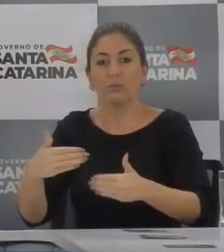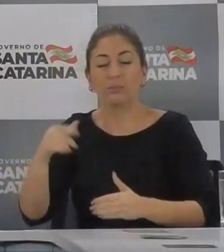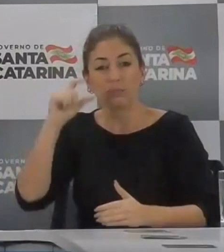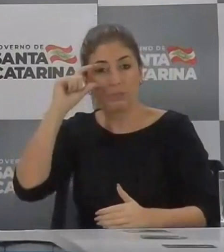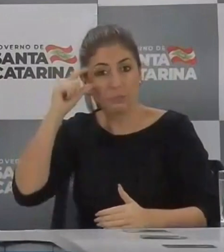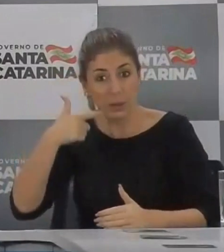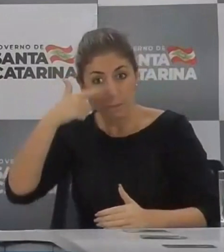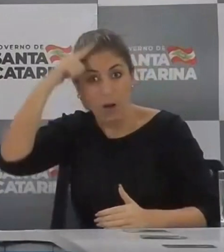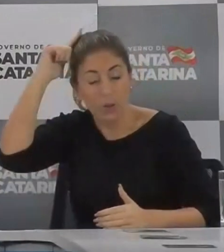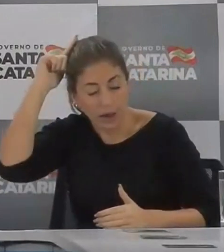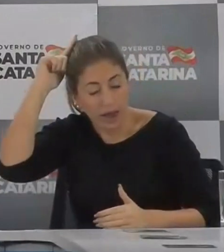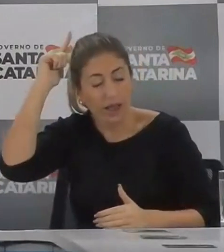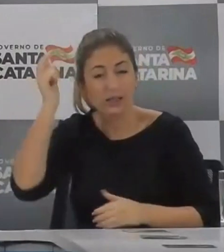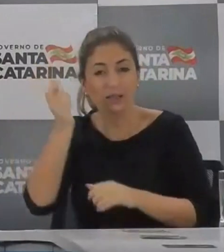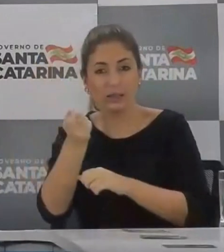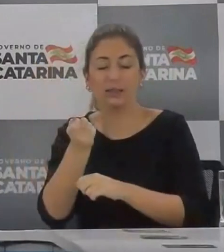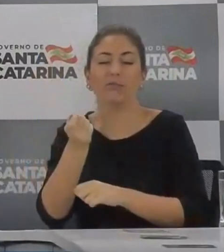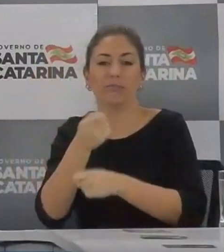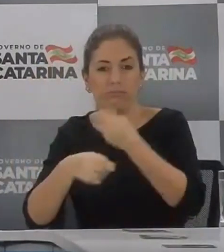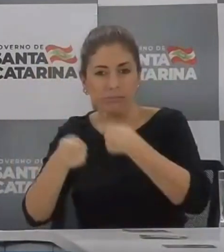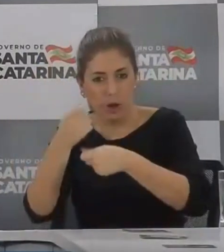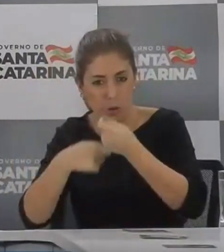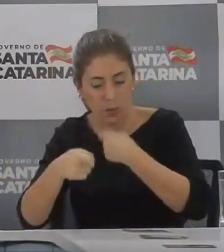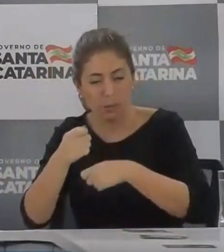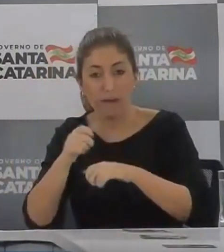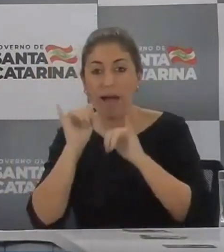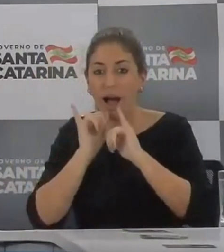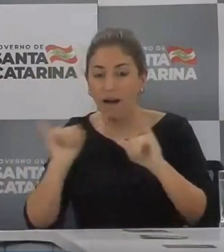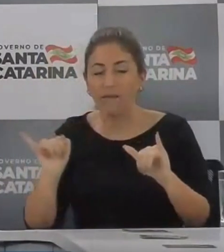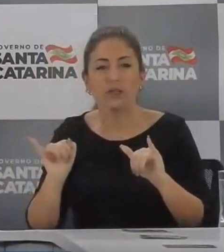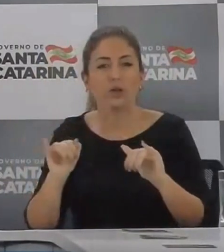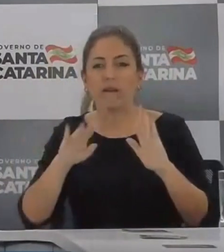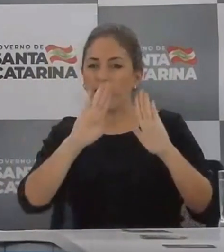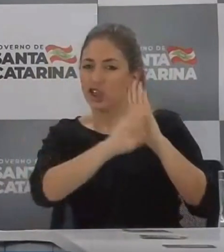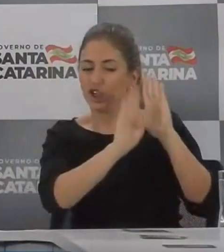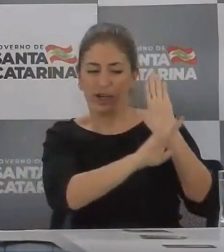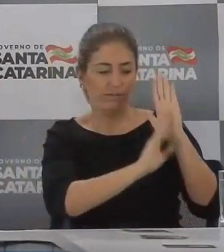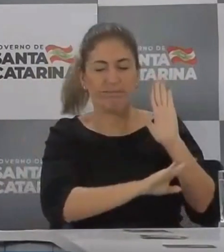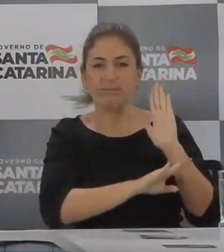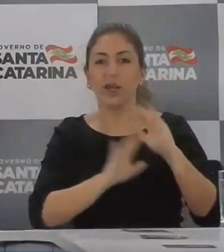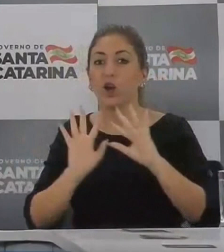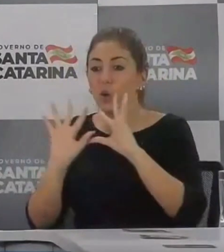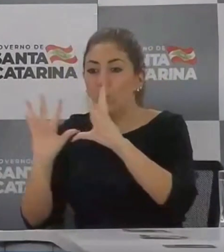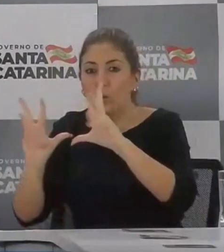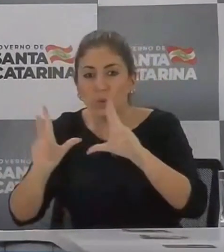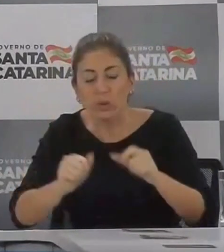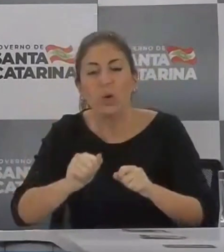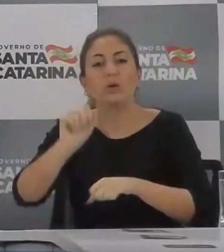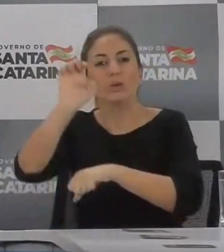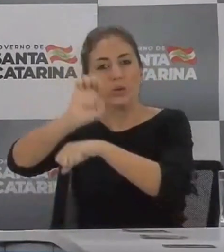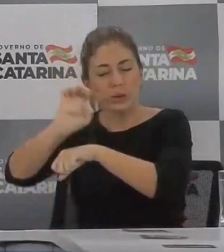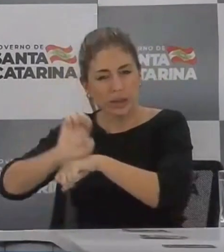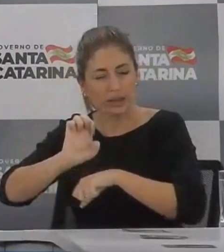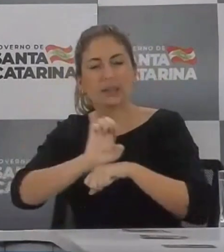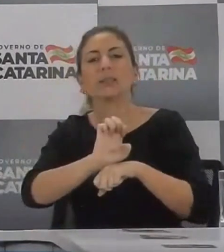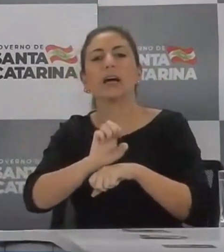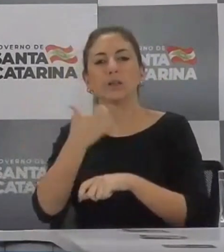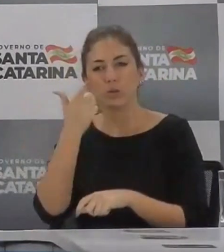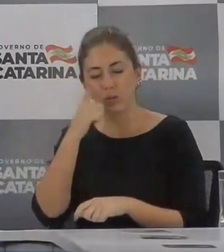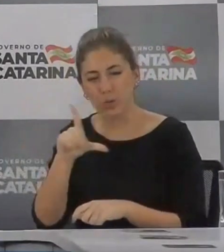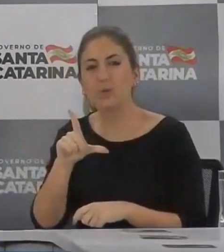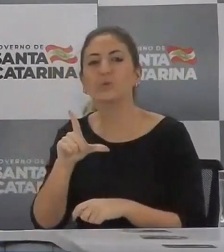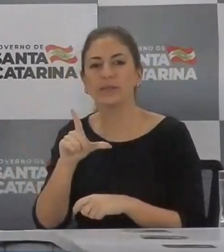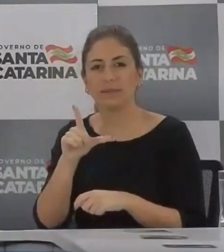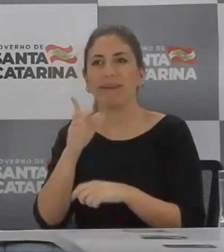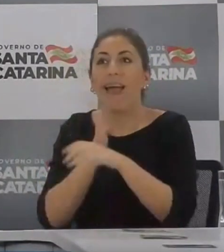muito boa para Santa Catarina, porque nós precisamos continuar fazendo as nossas obras de infraestrutura, tocando a vida